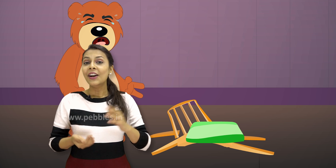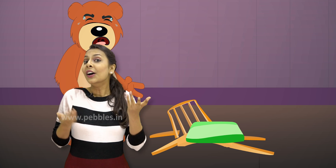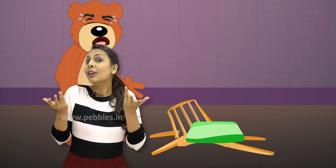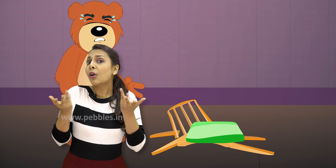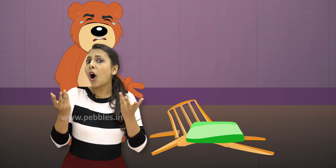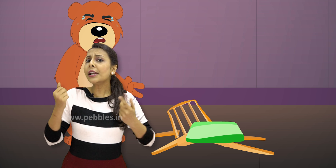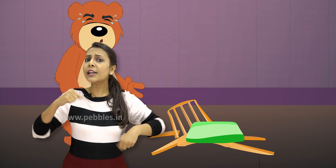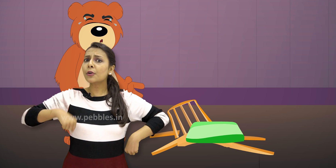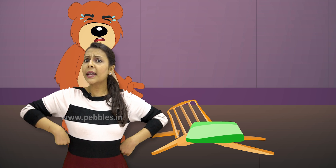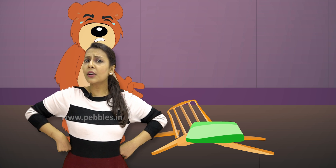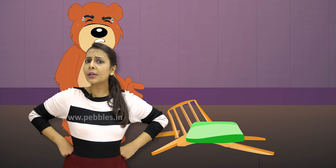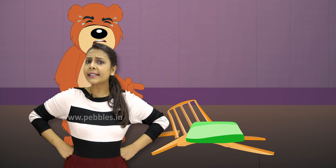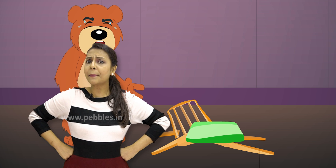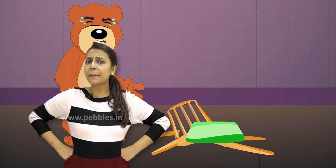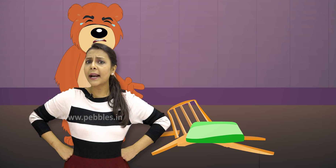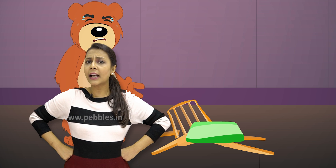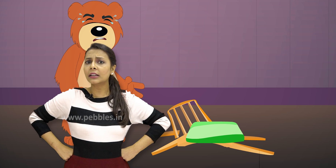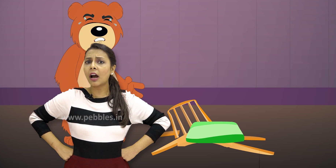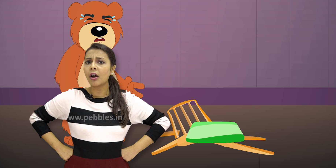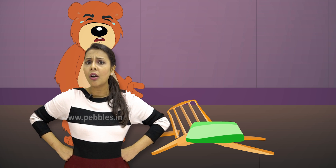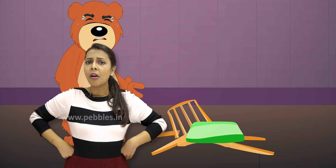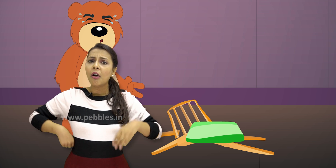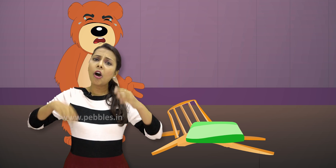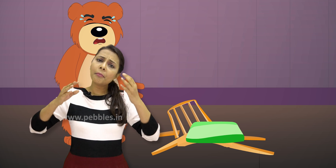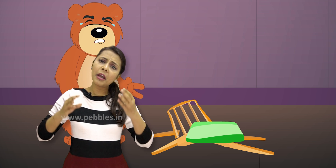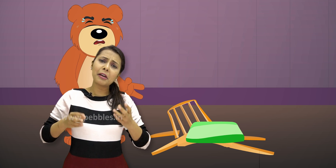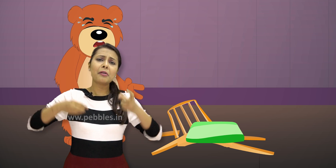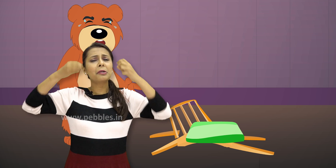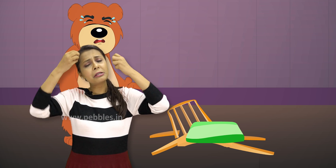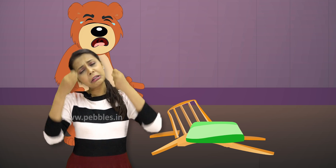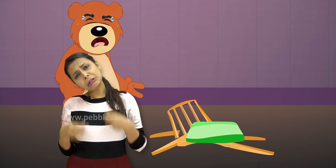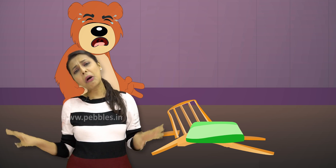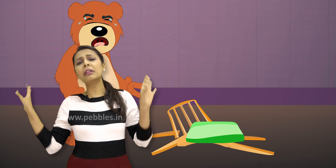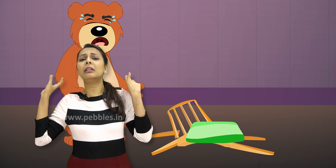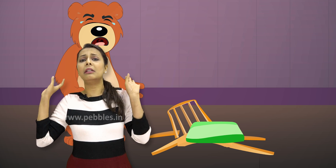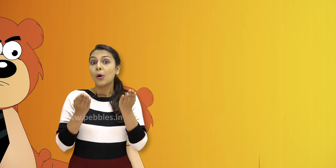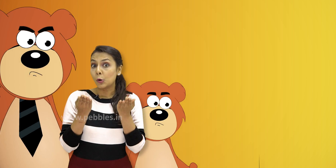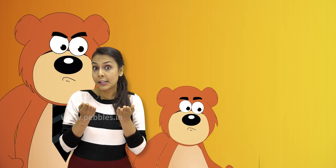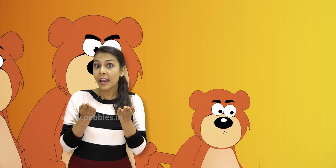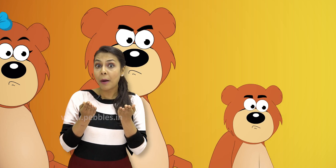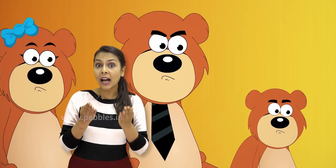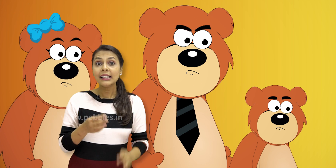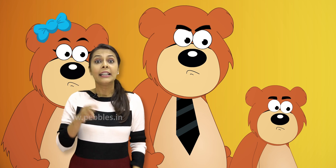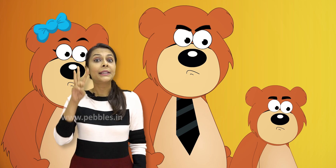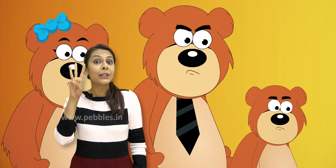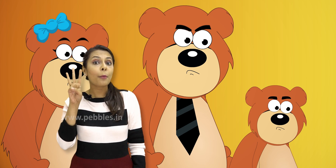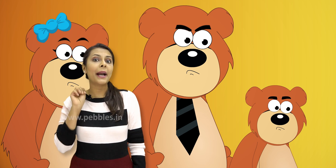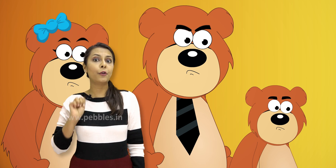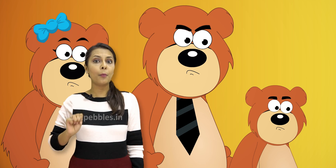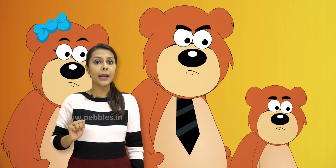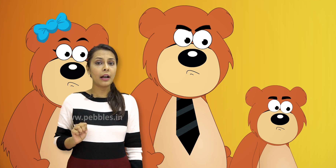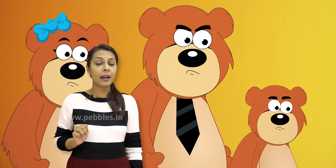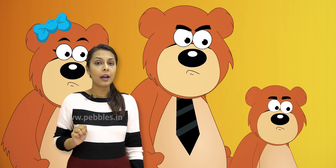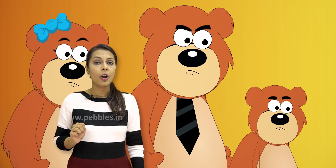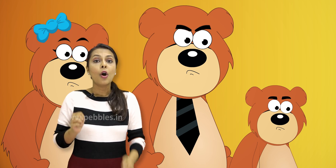कौन है जो मेरी कुर्सी पर बैठा था और मेरी कुर्सी तोड़ दी उसके बाद तीनों